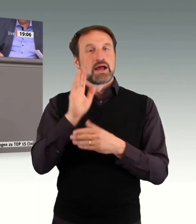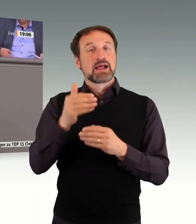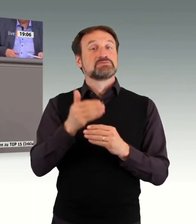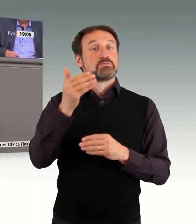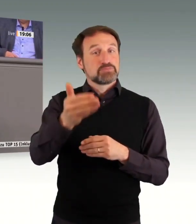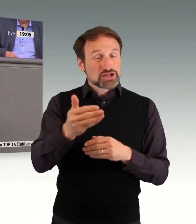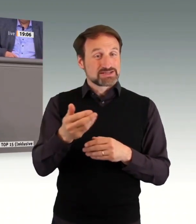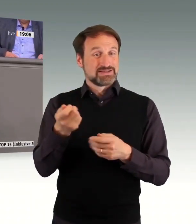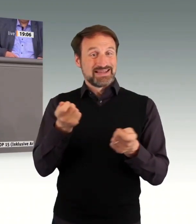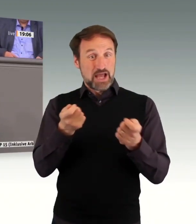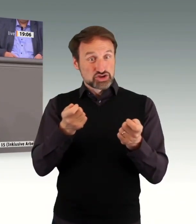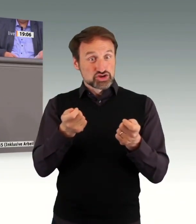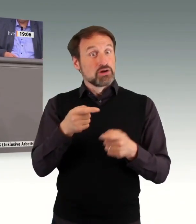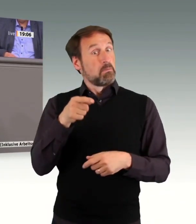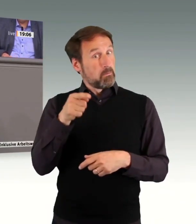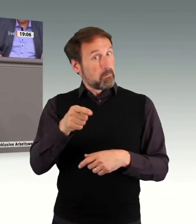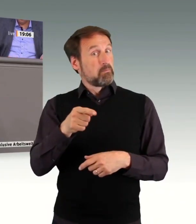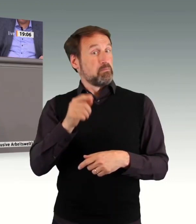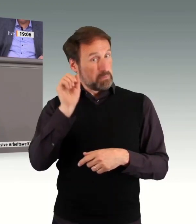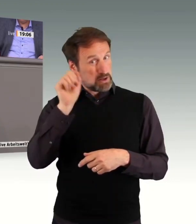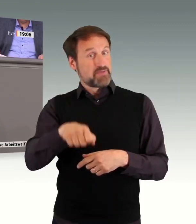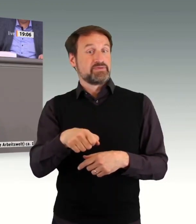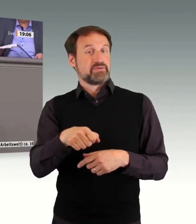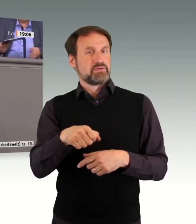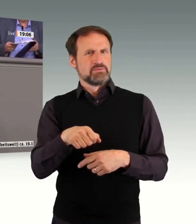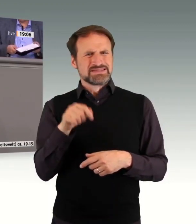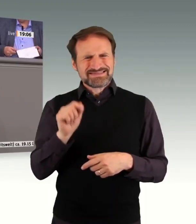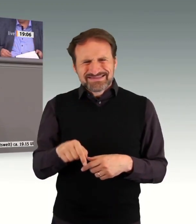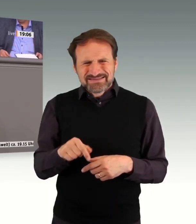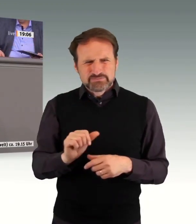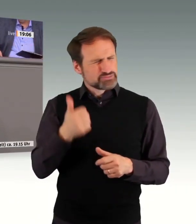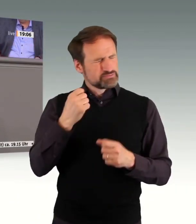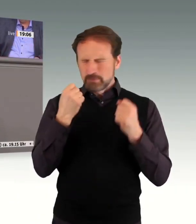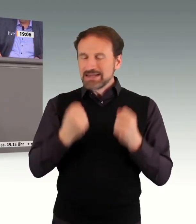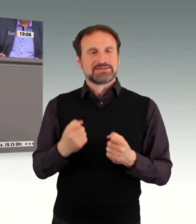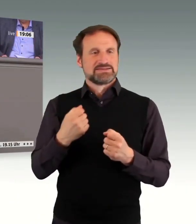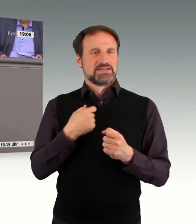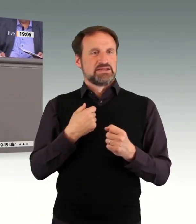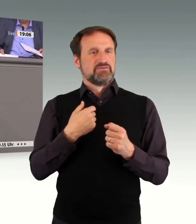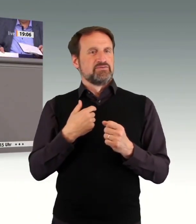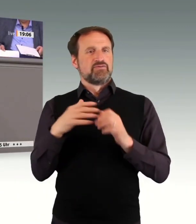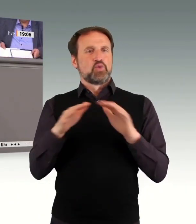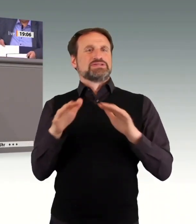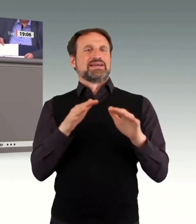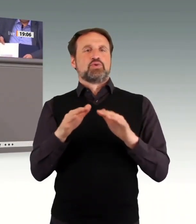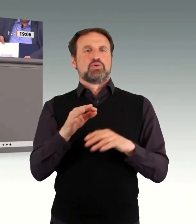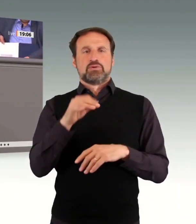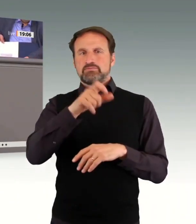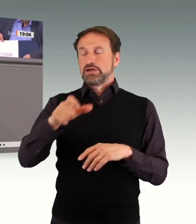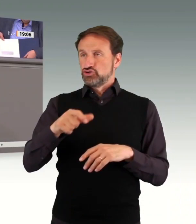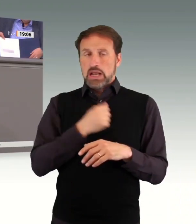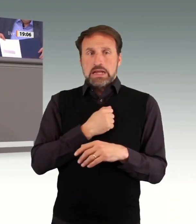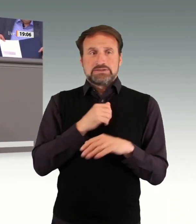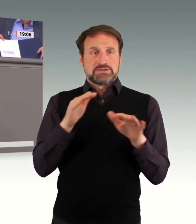bei Menschen mit Behinderung. Hier wurde erneut unser aller Vertrauen in die Politik bewusst zerstört. Die dort vorgeschlagene Lösung ist für uns als Linke